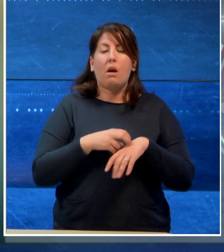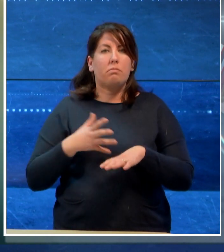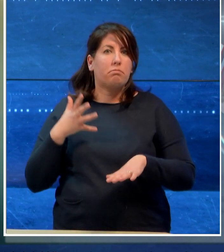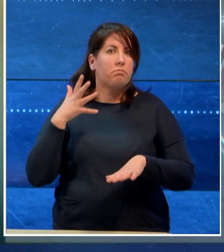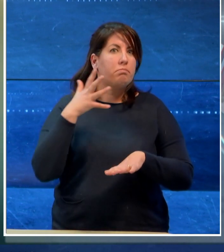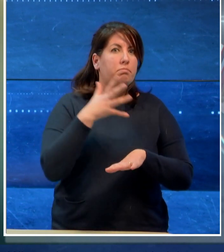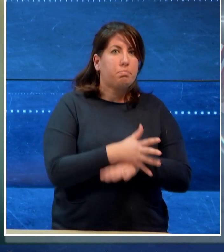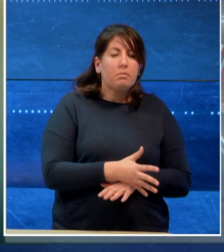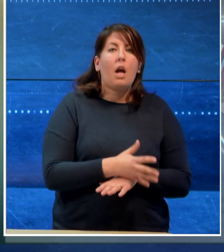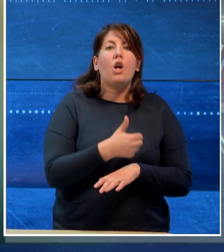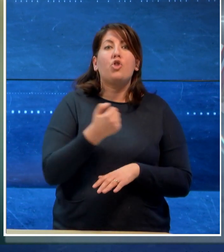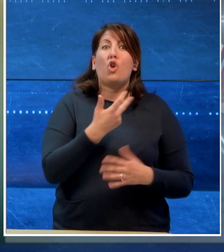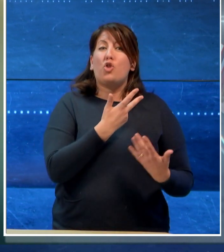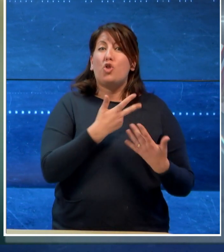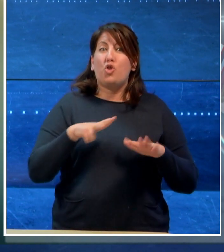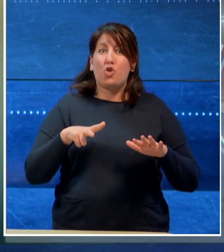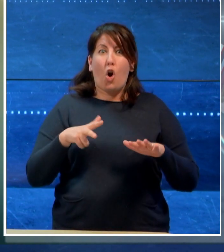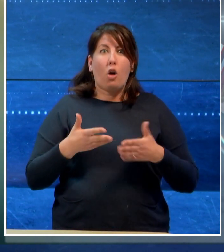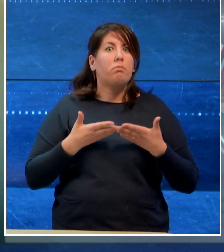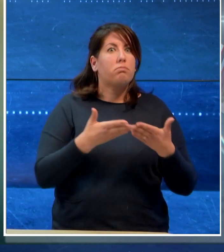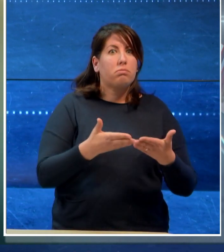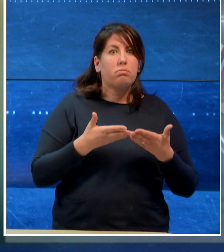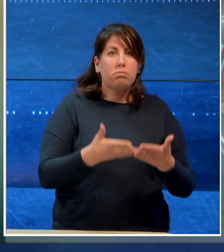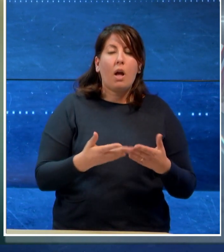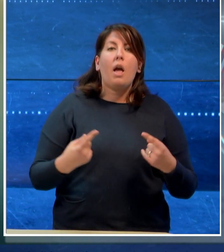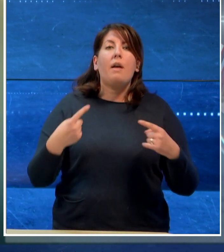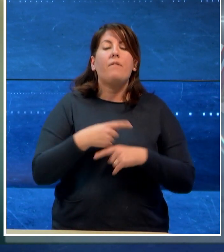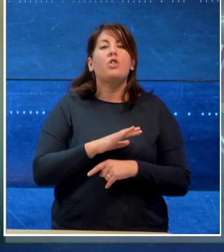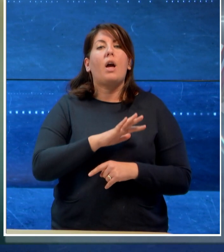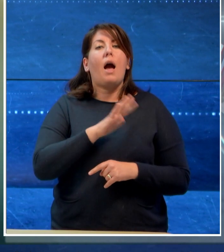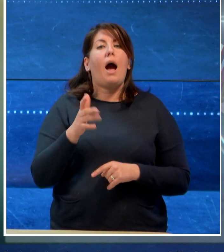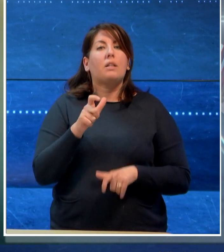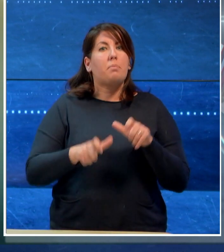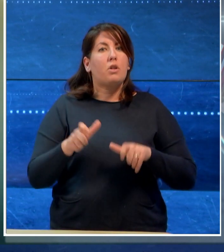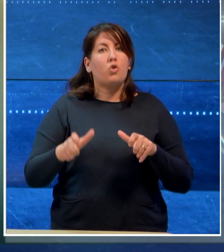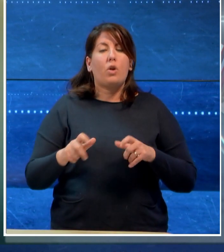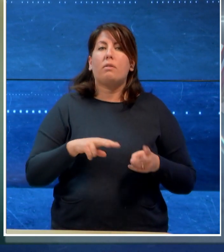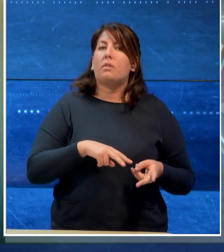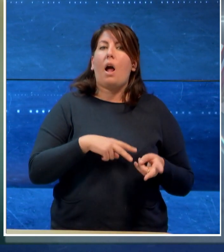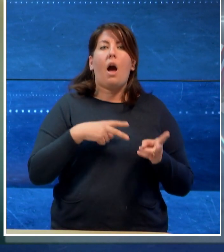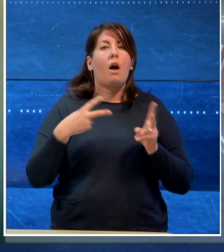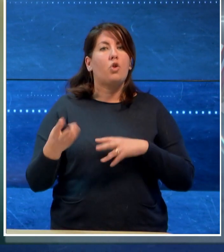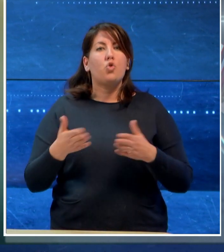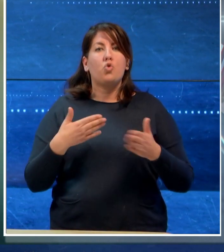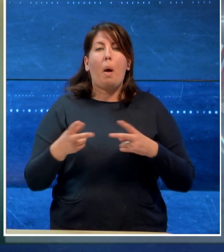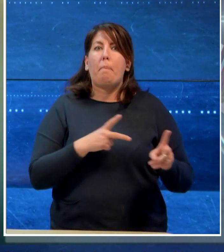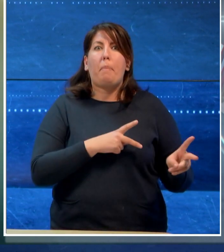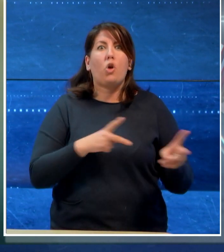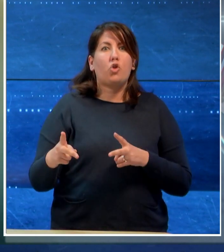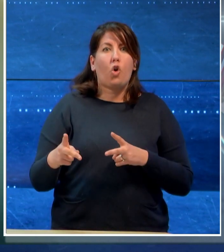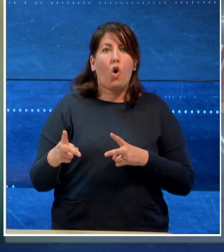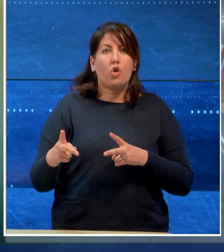118, mentre per qualcuno è stato necessario il trasferimento al pronto